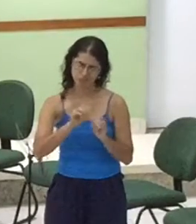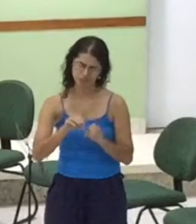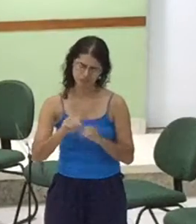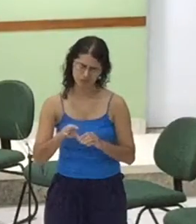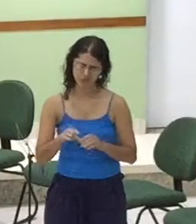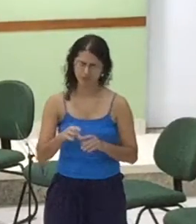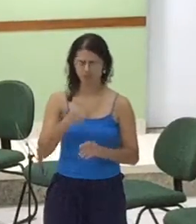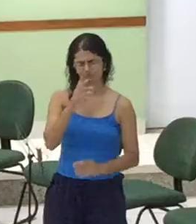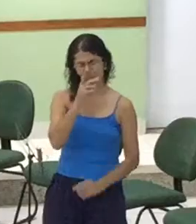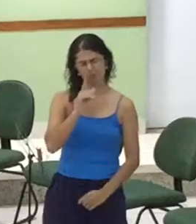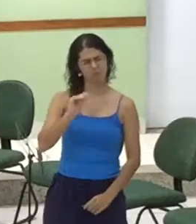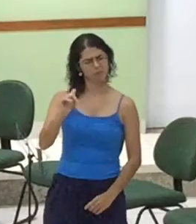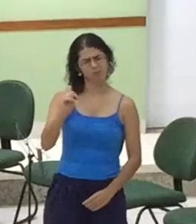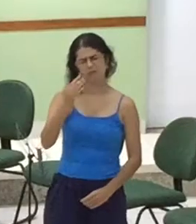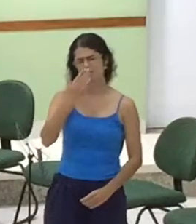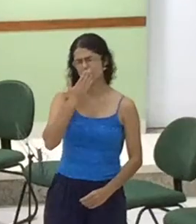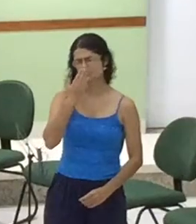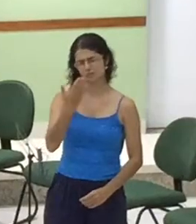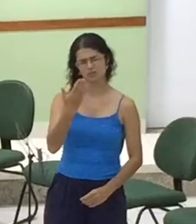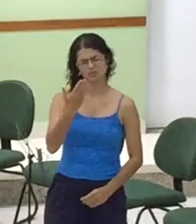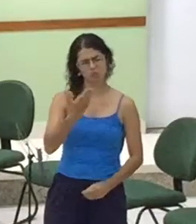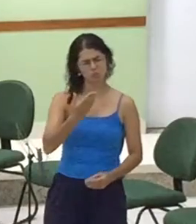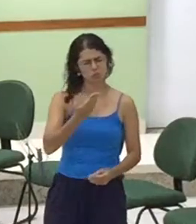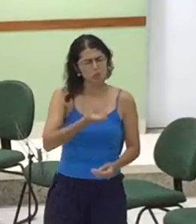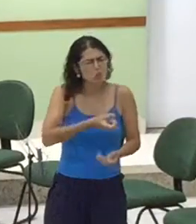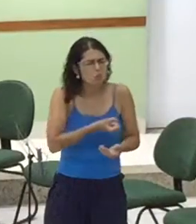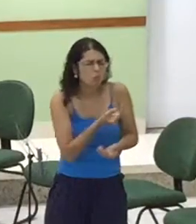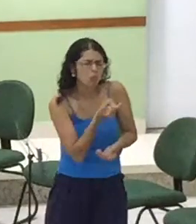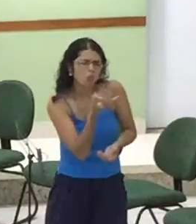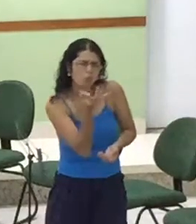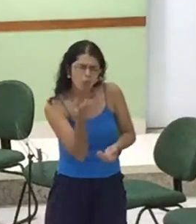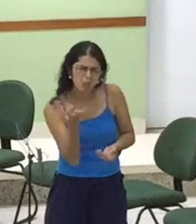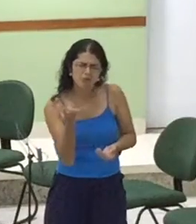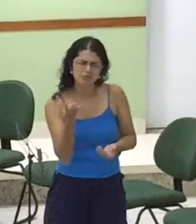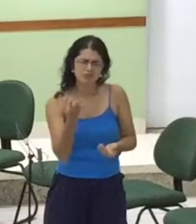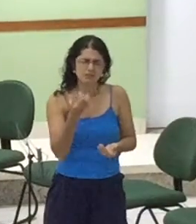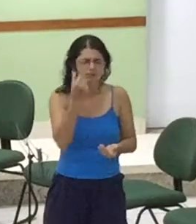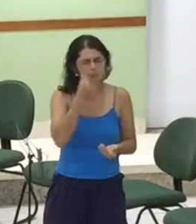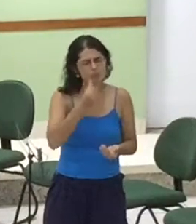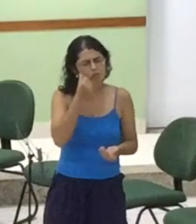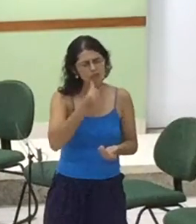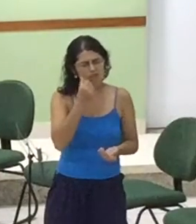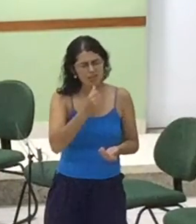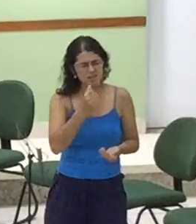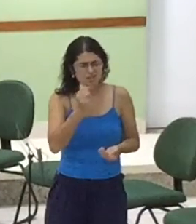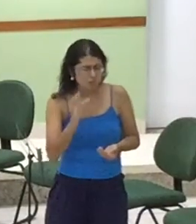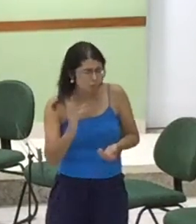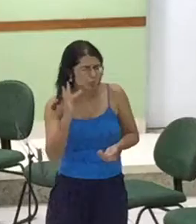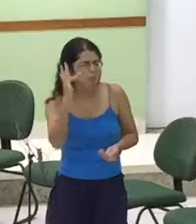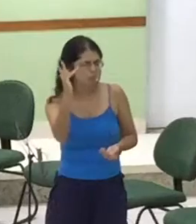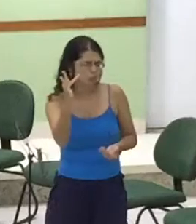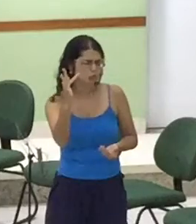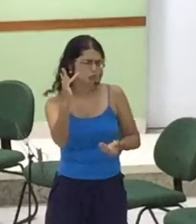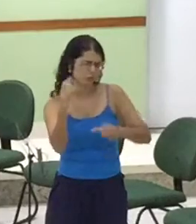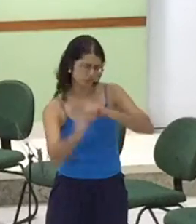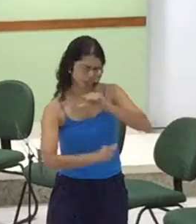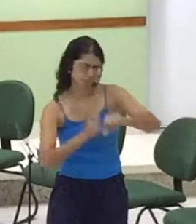Pai Quantas aqui estão Mulheres Pai Que serão mães Também Capacitas Senhor Ter